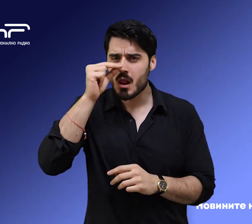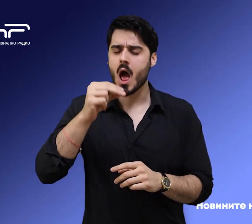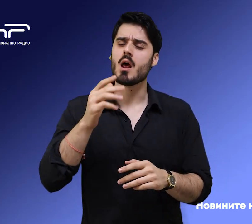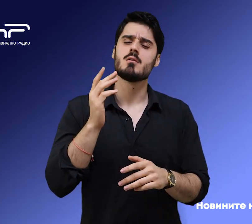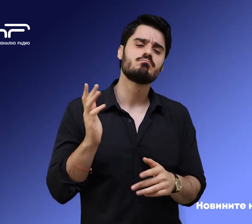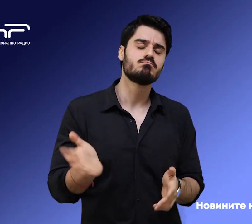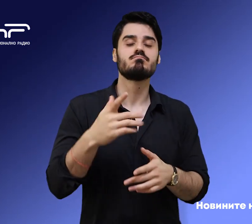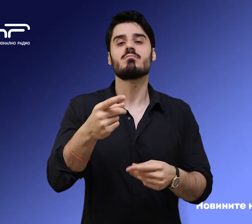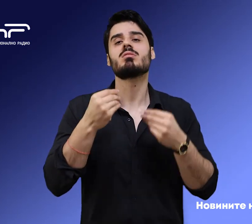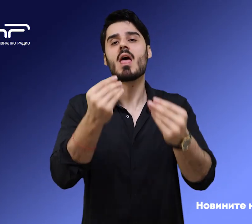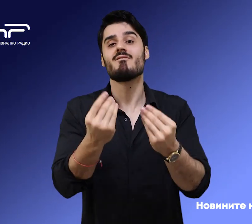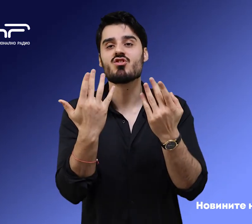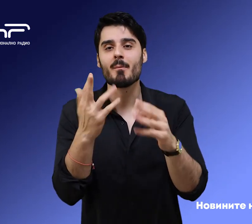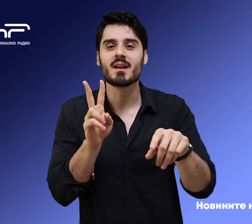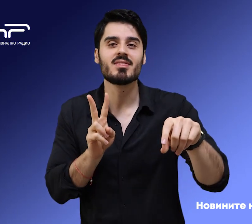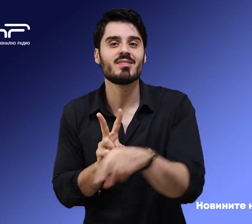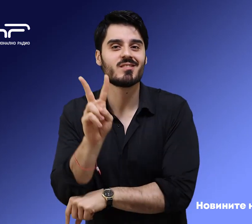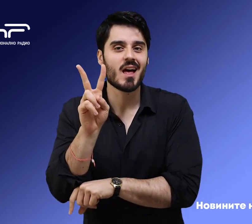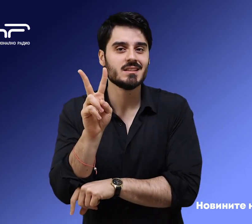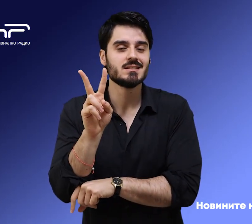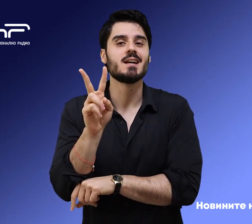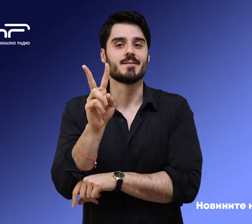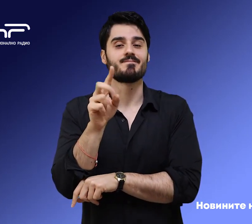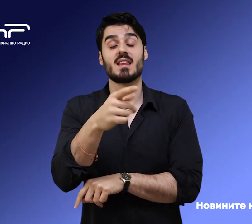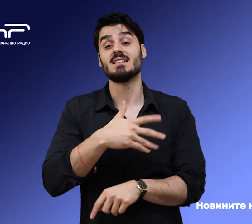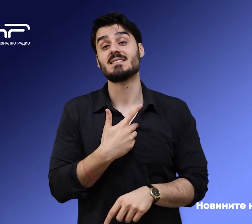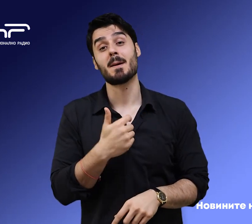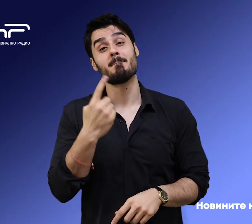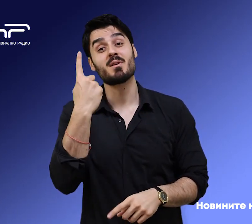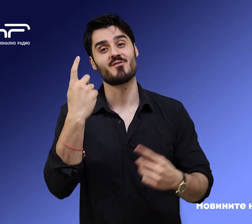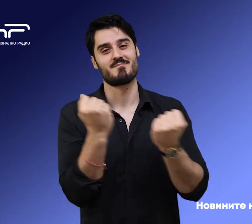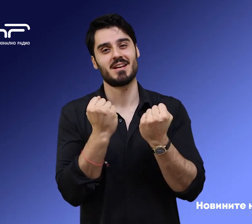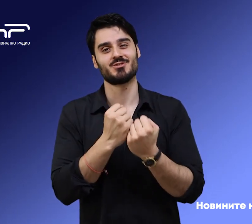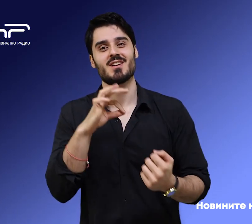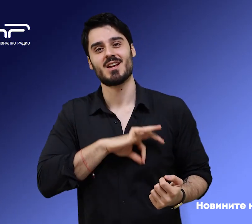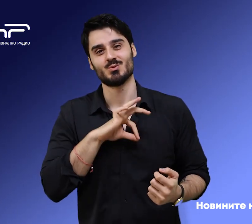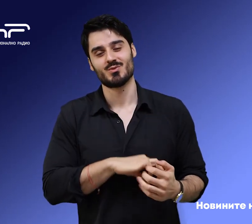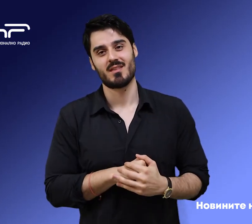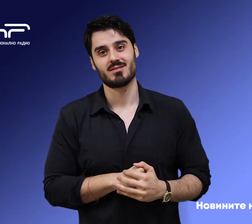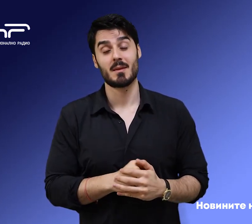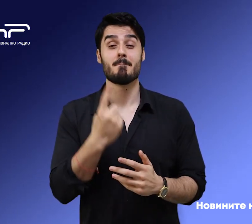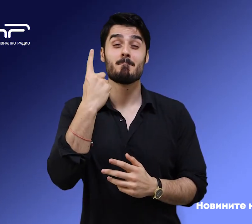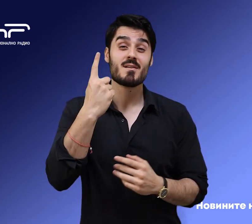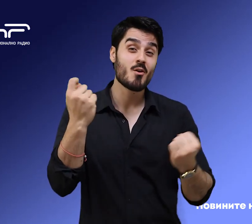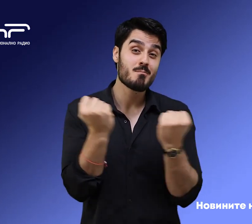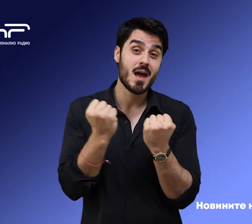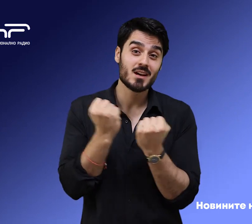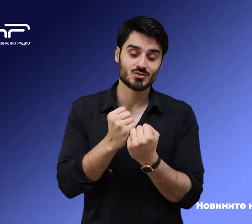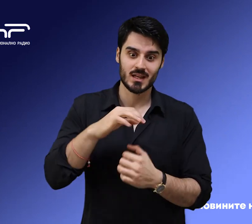избори с номер 12 в бюлетината, но с заявката да са първи по резултата. Надежда Йорданова. Първо място в изборната